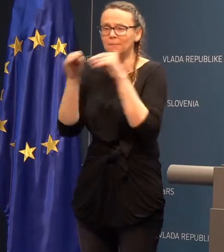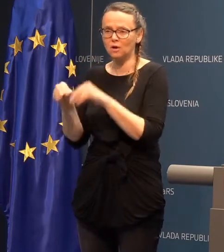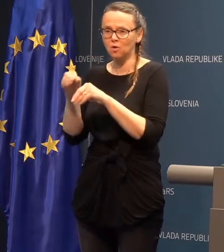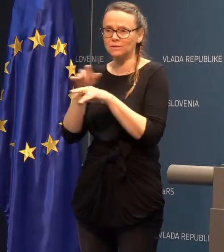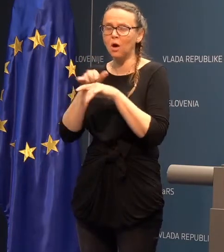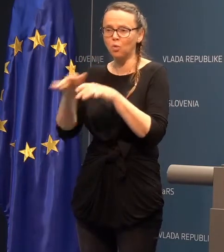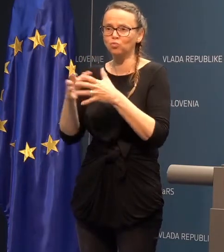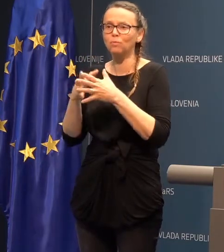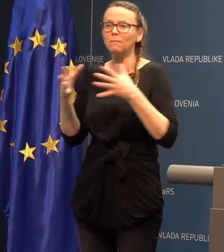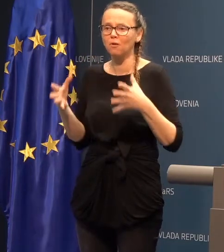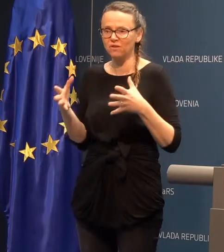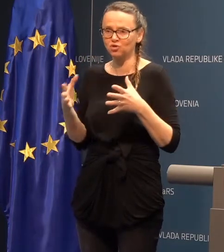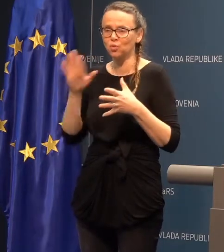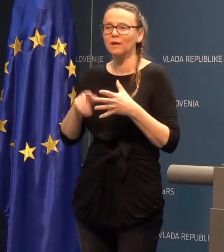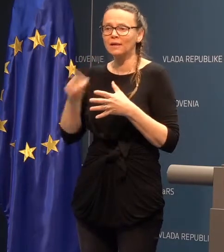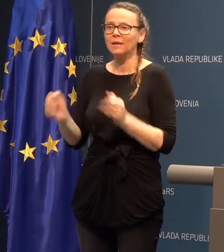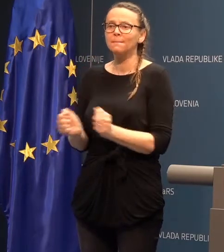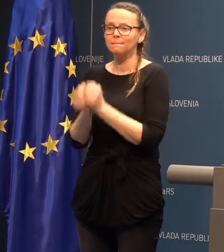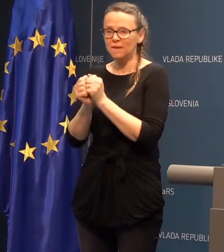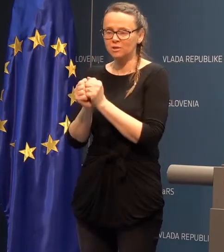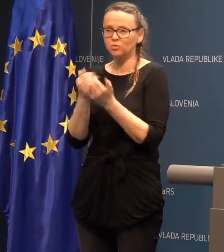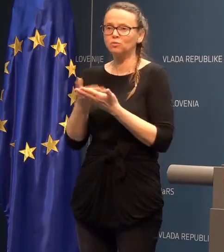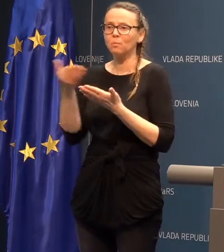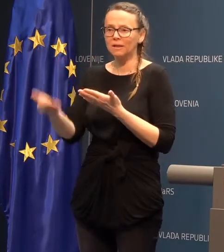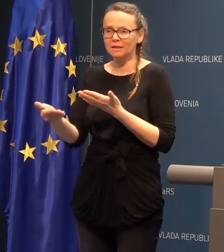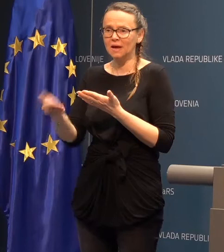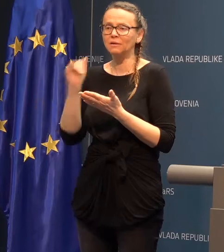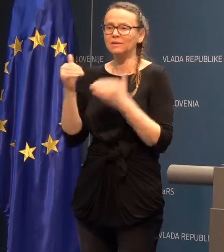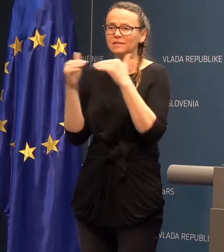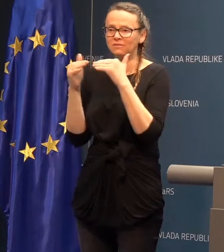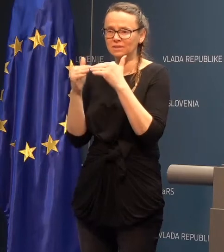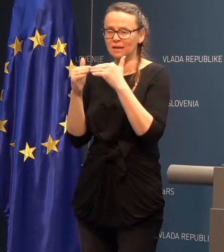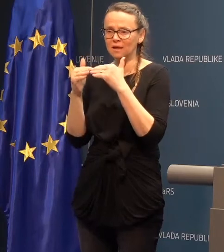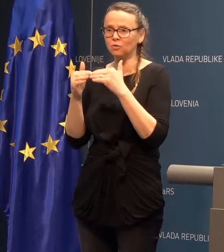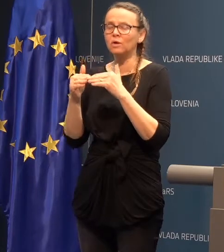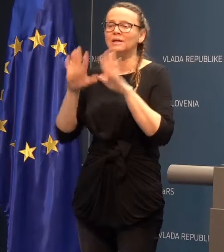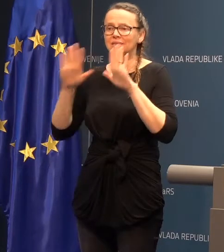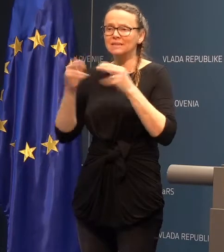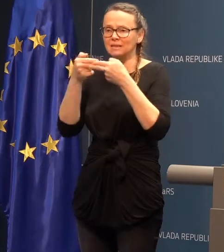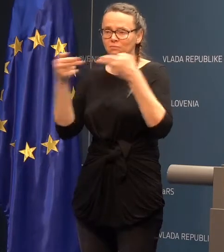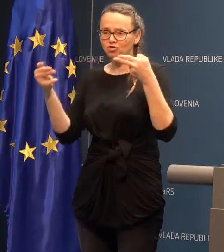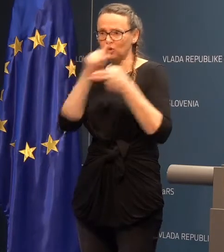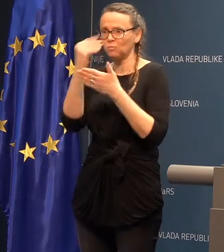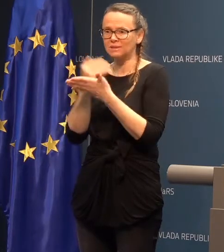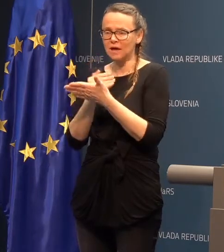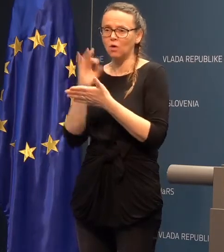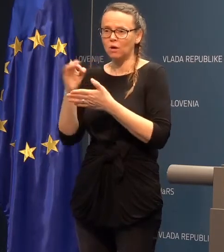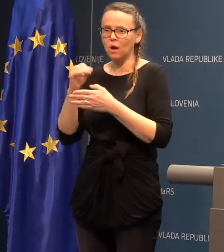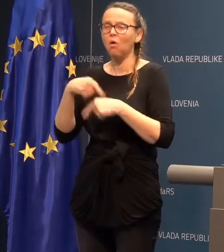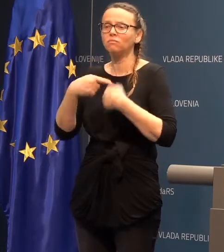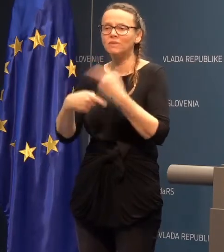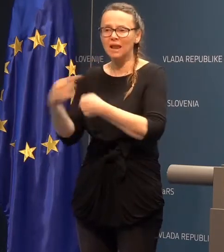povečuje. In na tem mestu smo predlagali, da so v skladu z desetnim členom zakonov nalezljivih